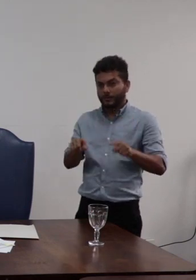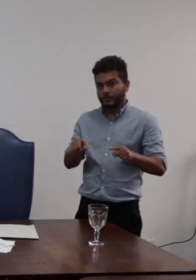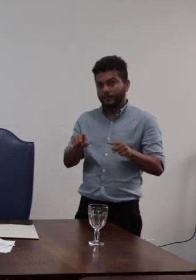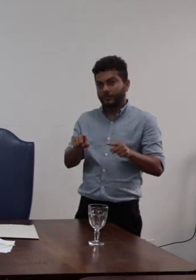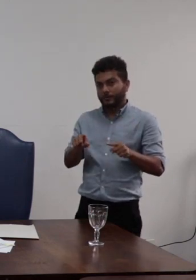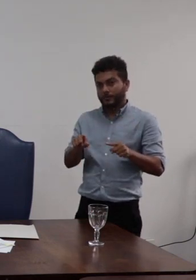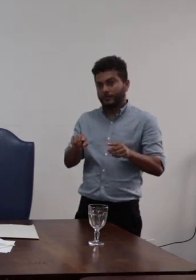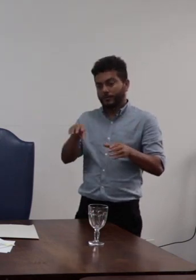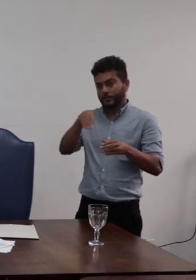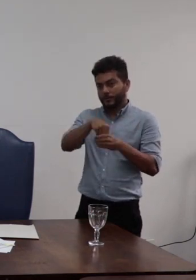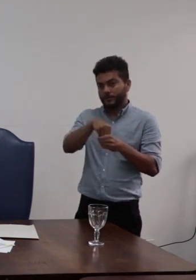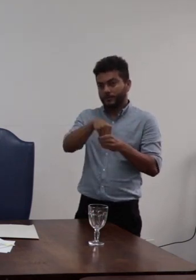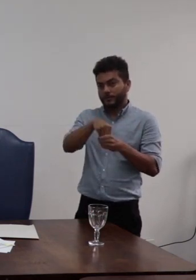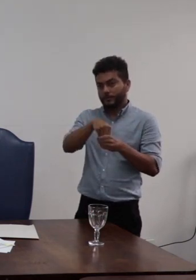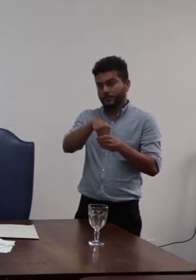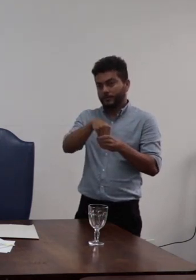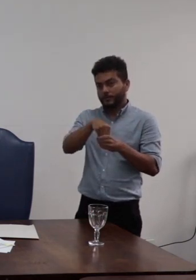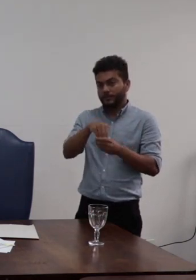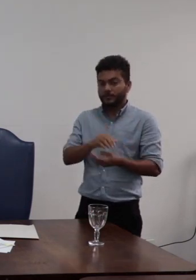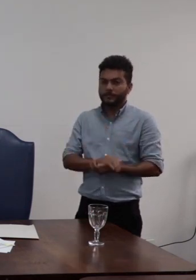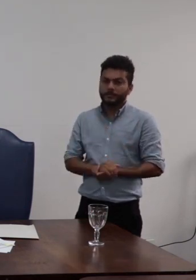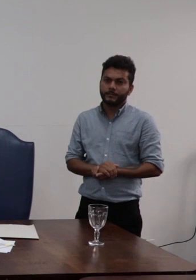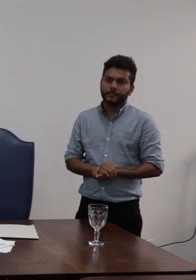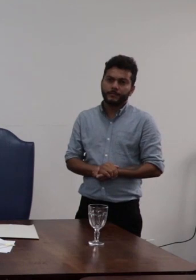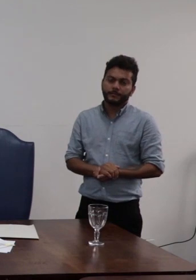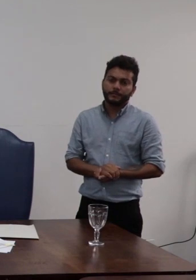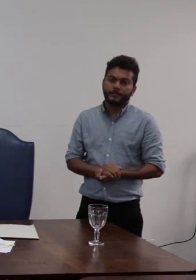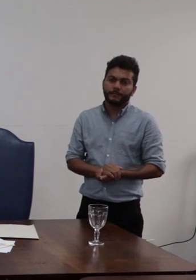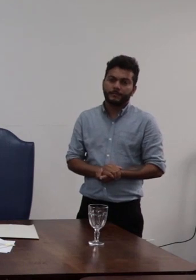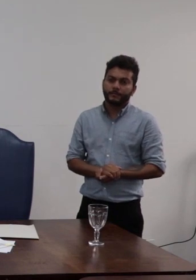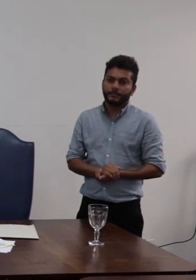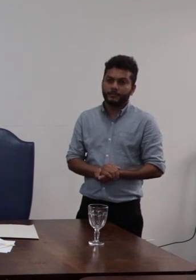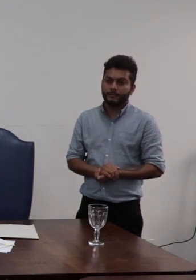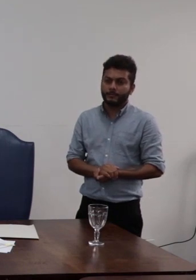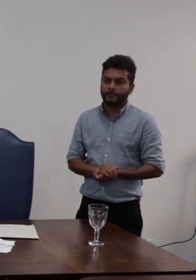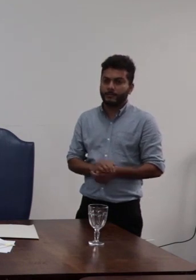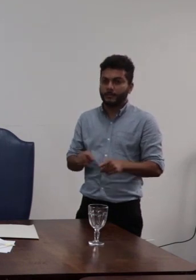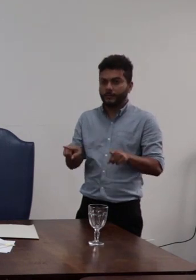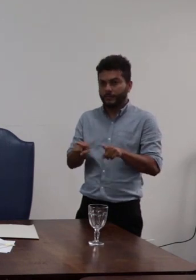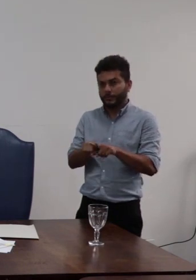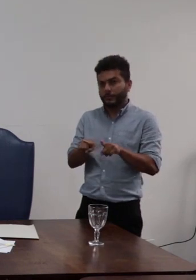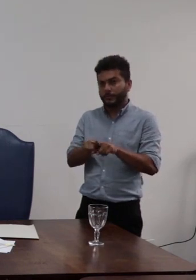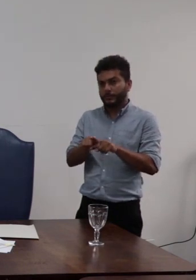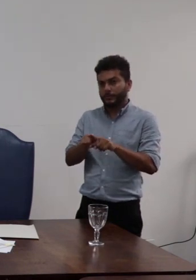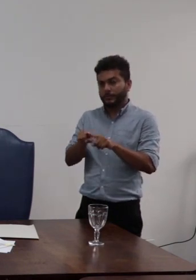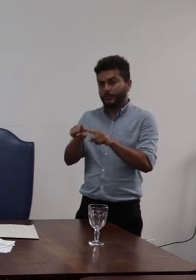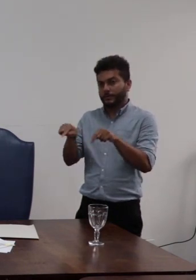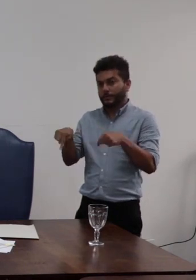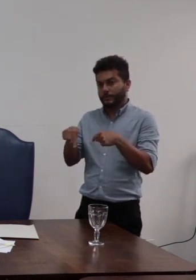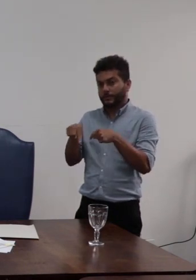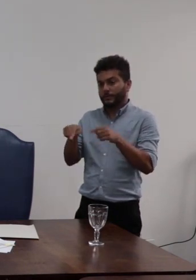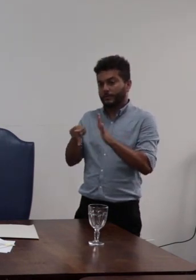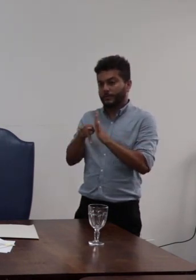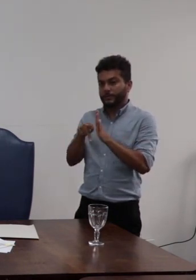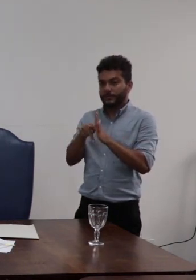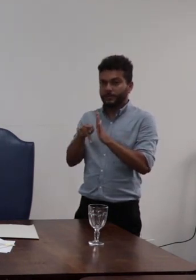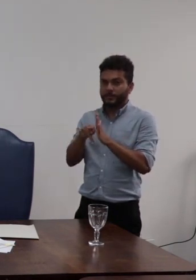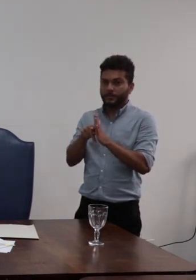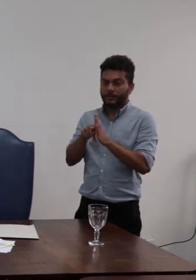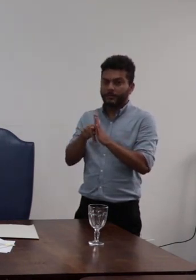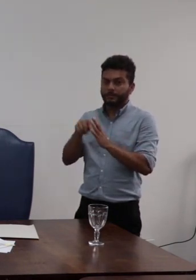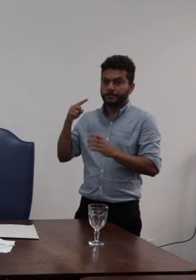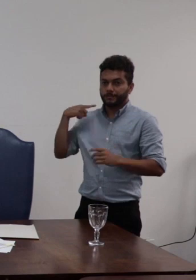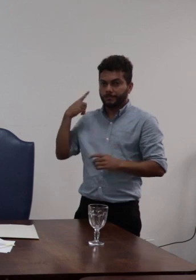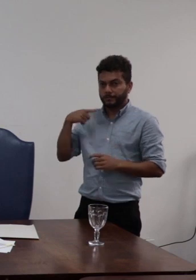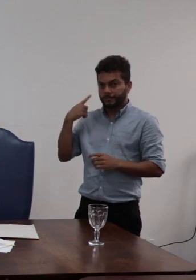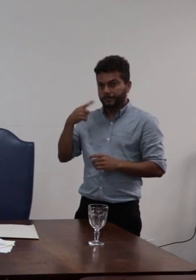fazem parte da coletora de modernamento considerando também que o escritório de advocacia vai ter feito um dos